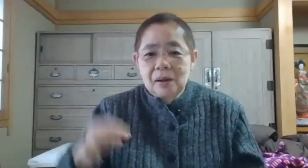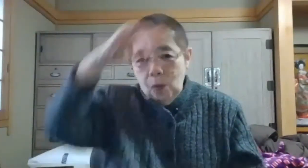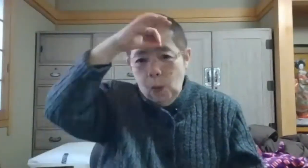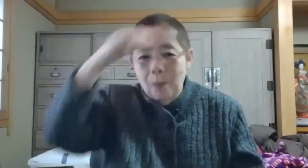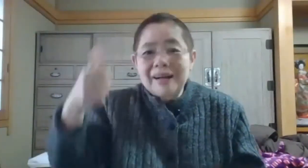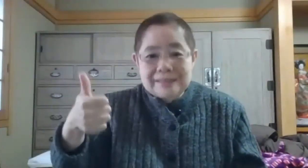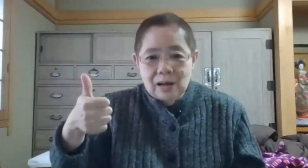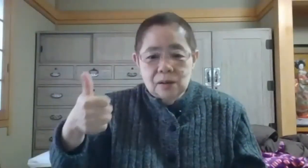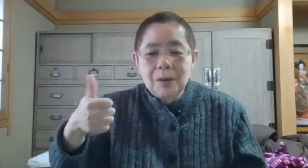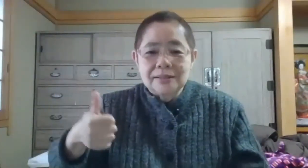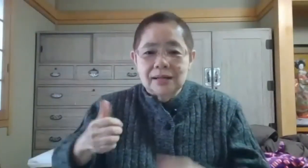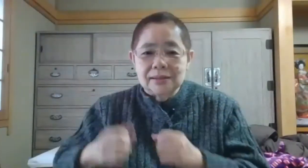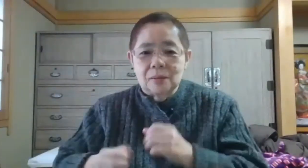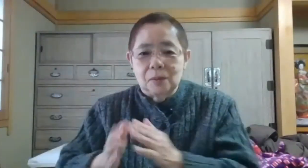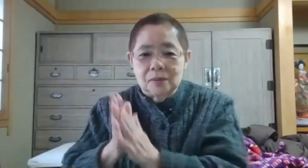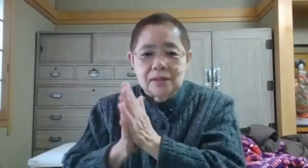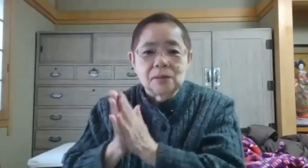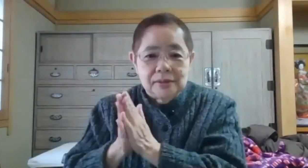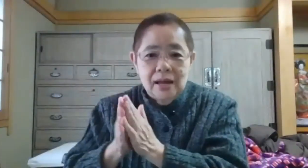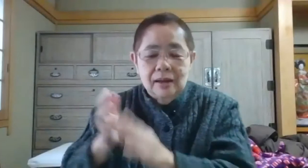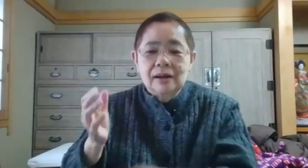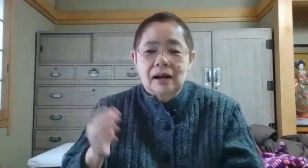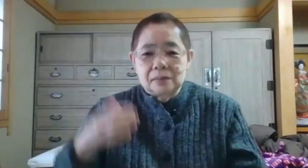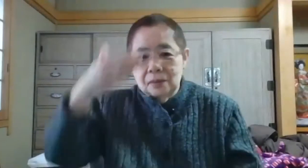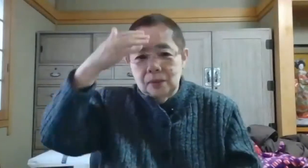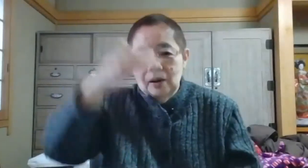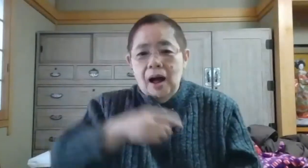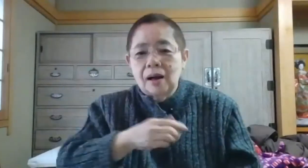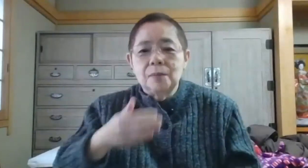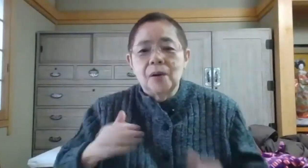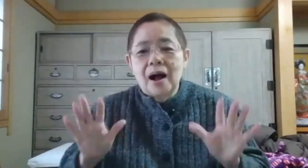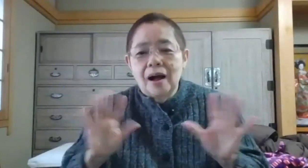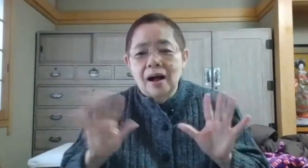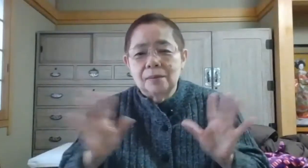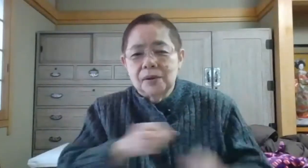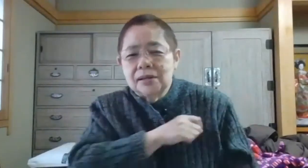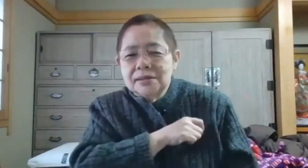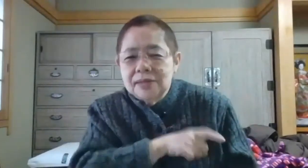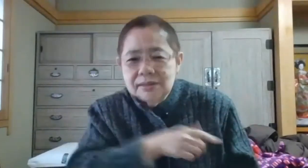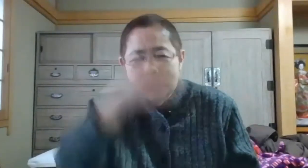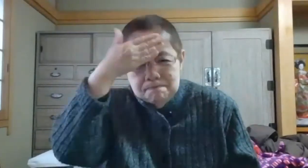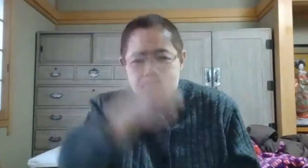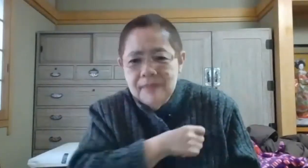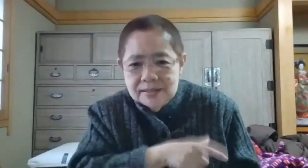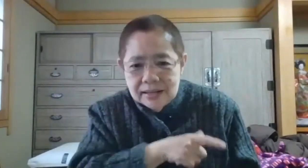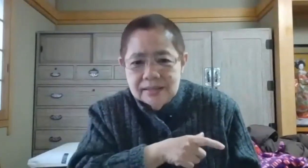おまわりさんおまわりさんに頼んで赤ん坊が熱出した熱出した